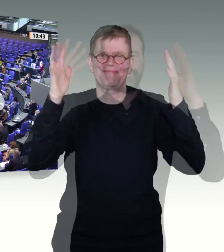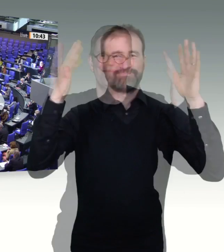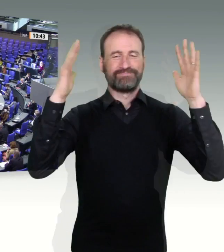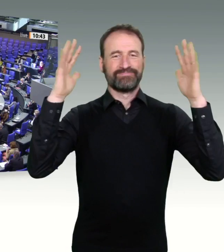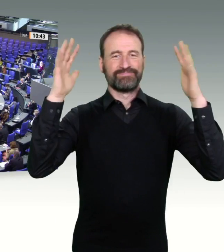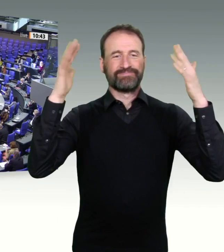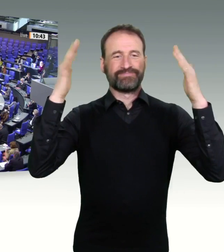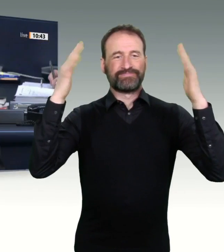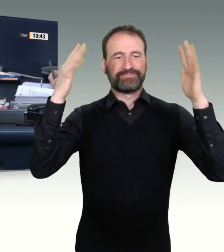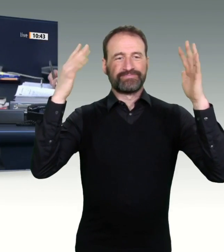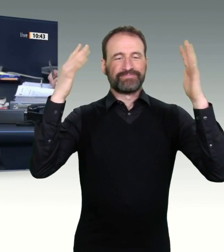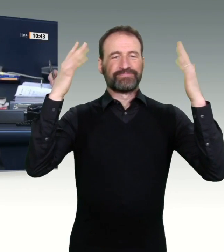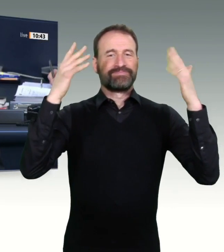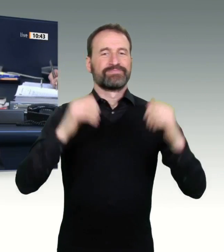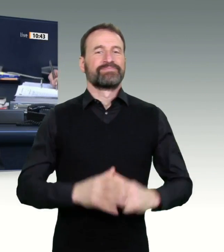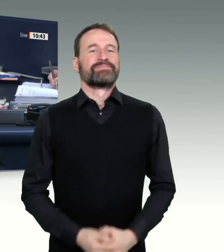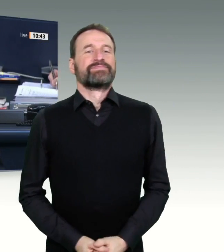Jetzt erhält das Wort der Kollege Dr. Achim Kessler, Die Linke.